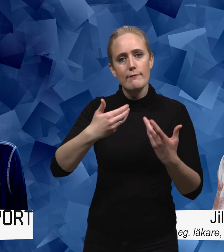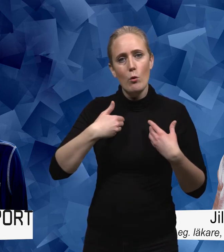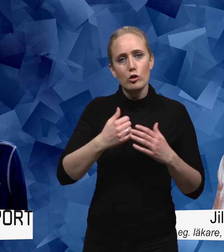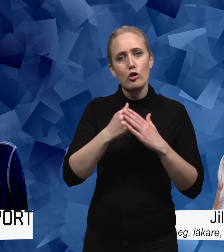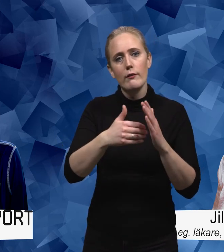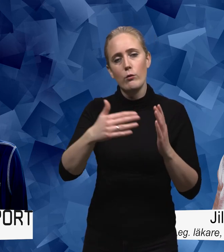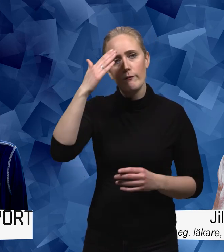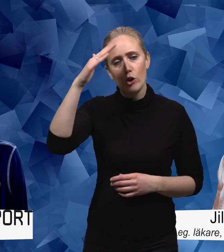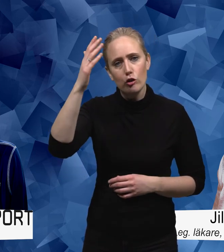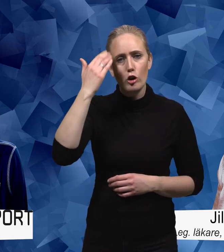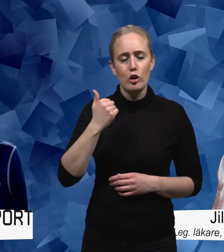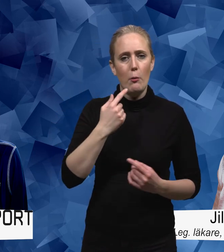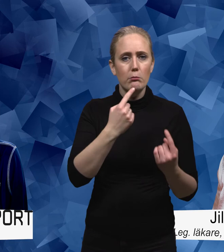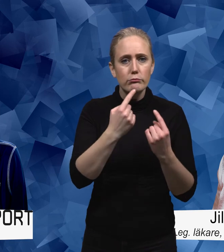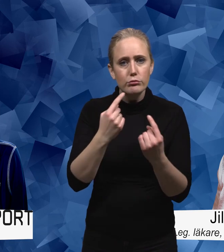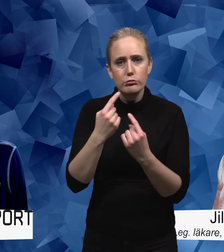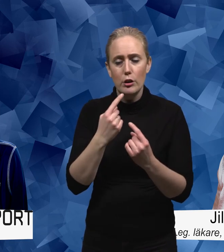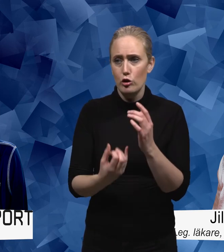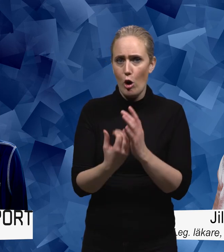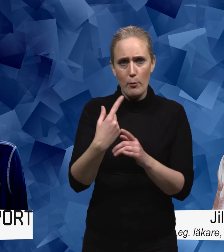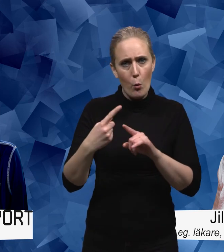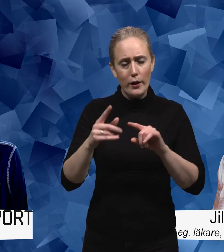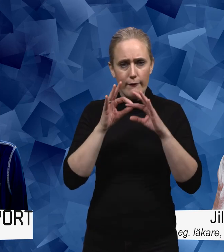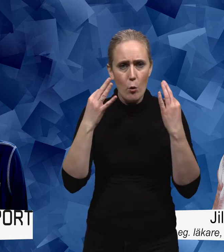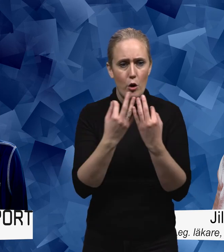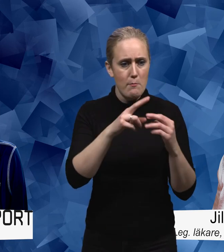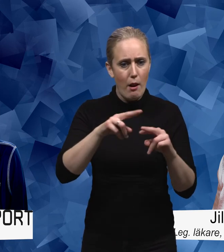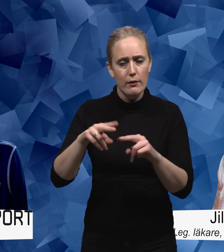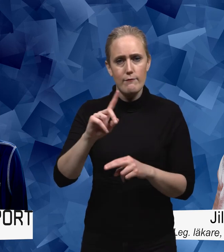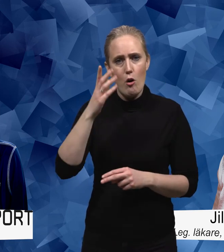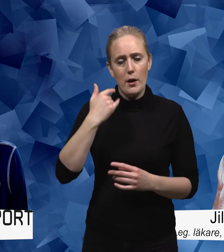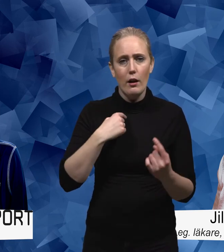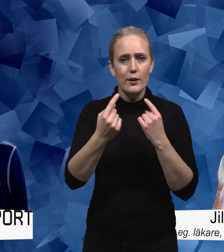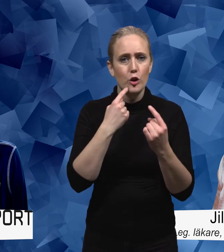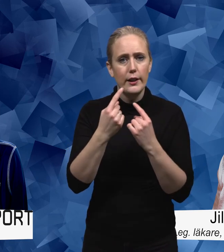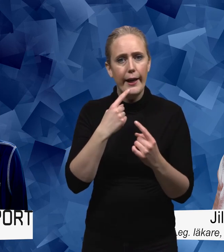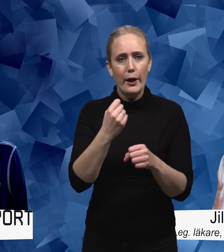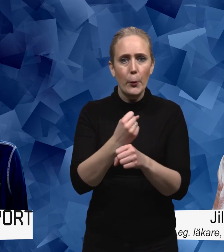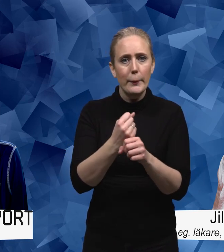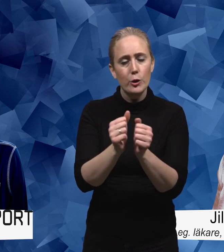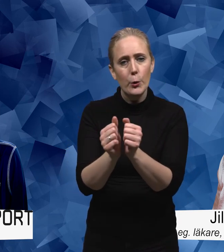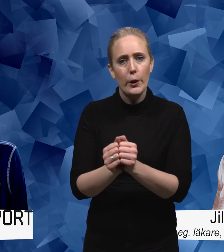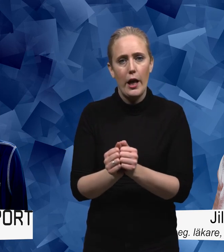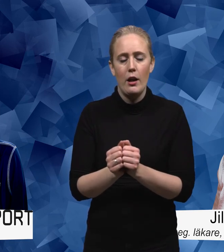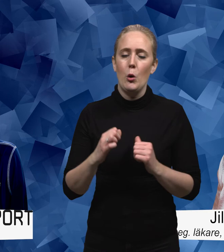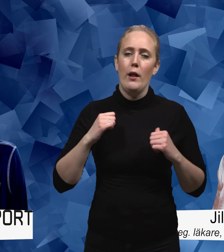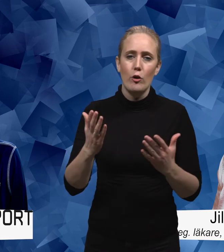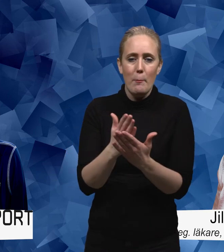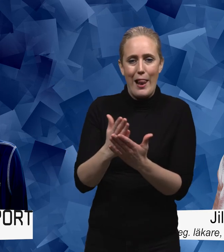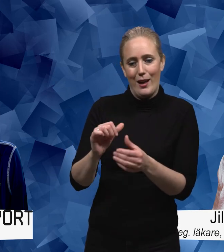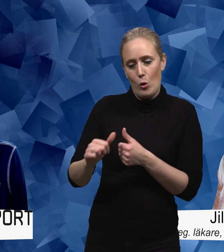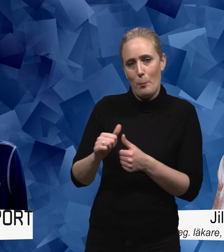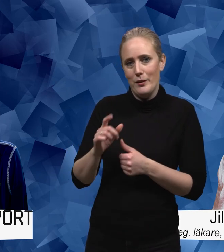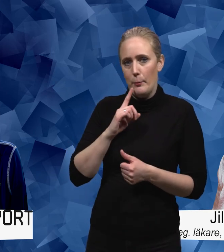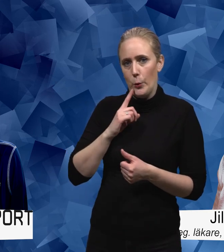prata om det eller skapa forum för att prata om det som kan vara svårt och jobbigt det gör man förstås kompisar emellan